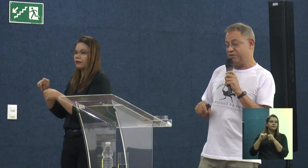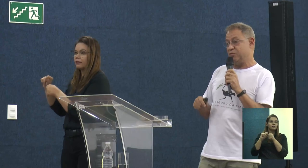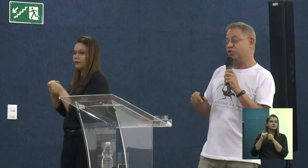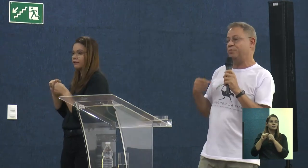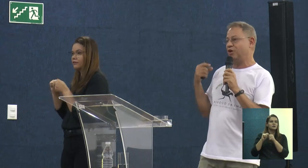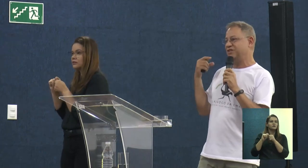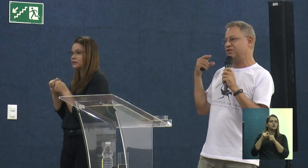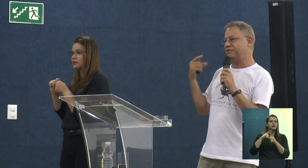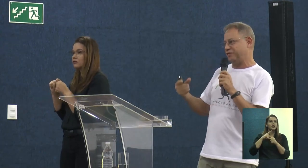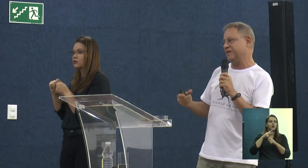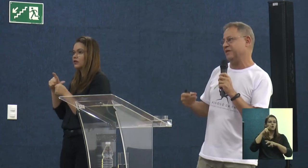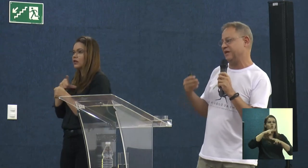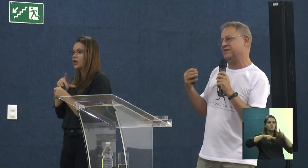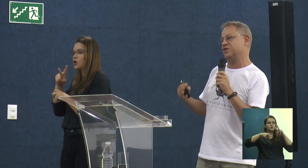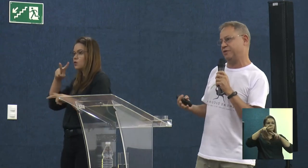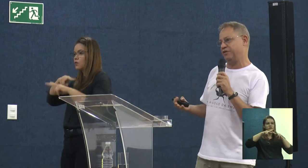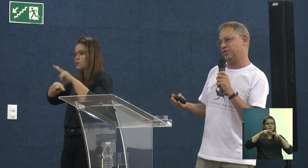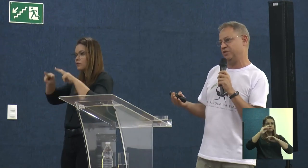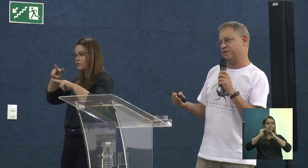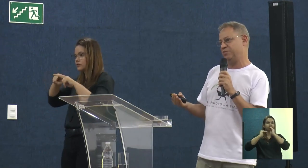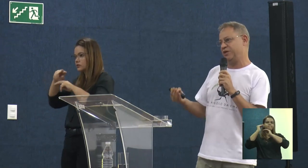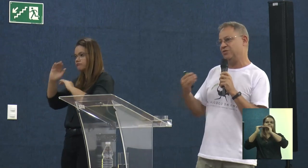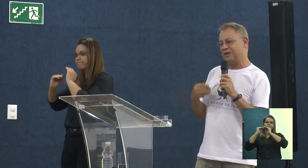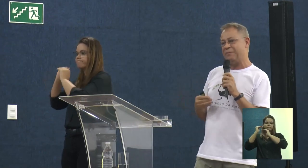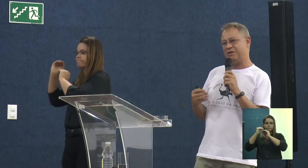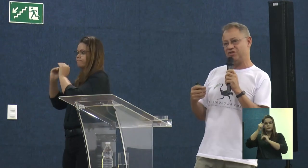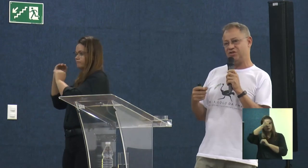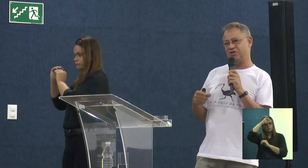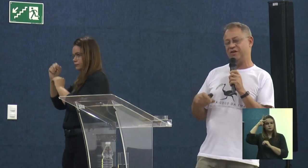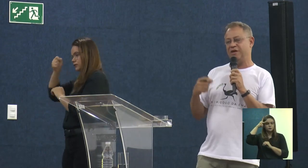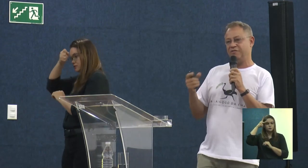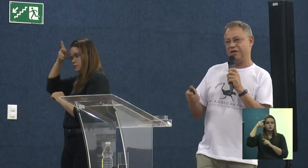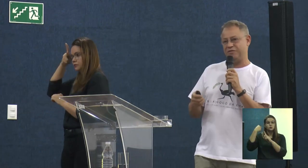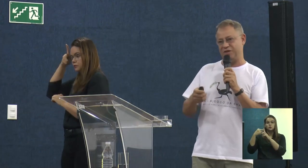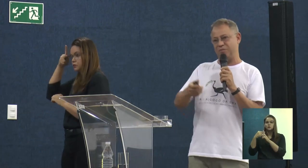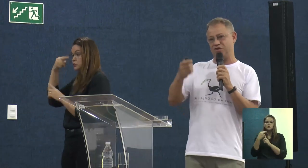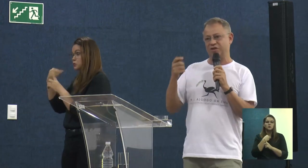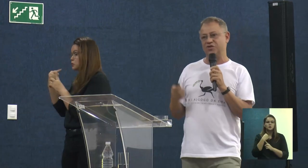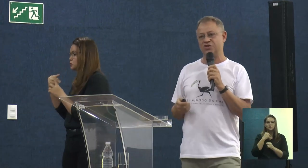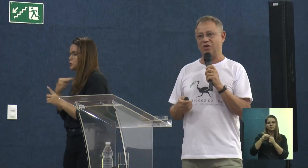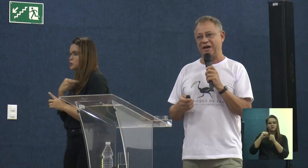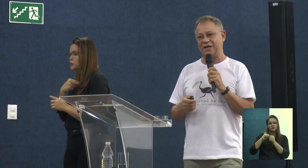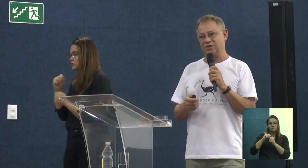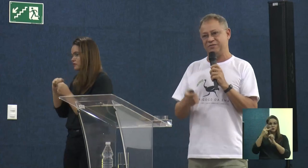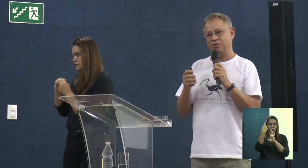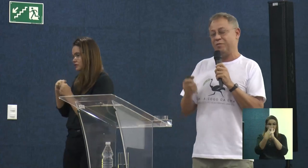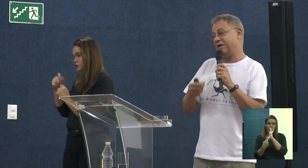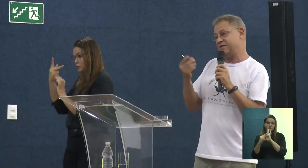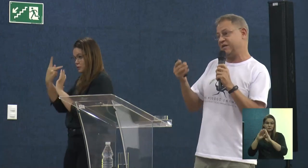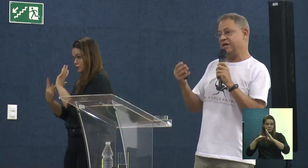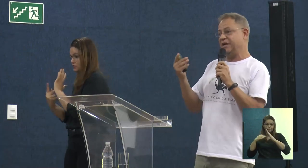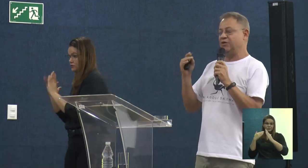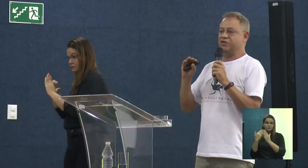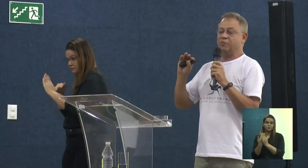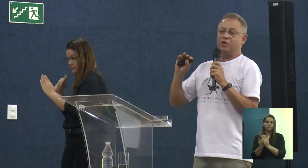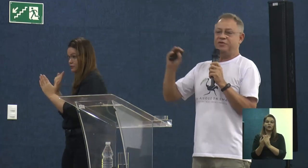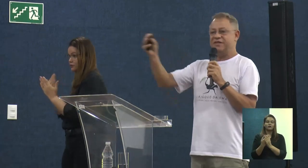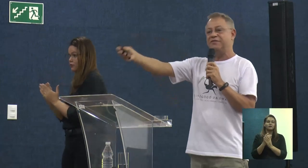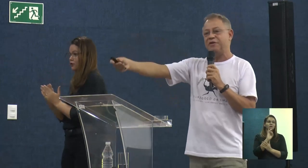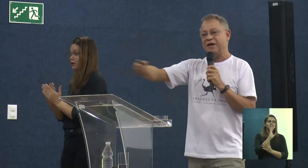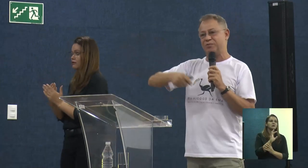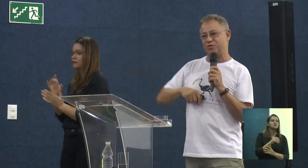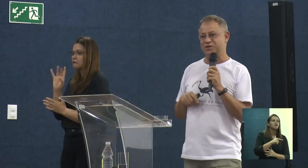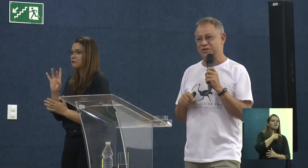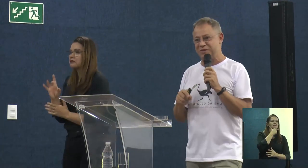tem uma visão muito proativa em relação às prefeituras, porque não dá para a gente ficar fazendo um projeto descolado, formar sem... E não é só para